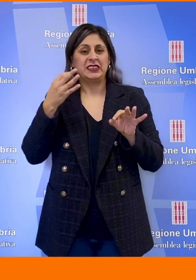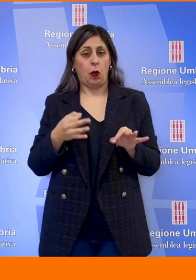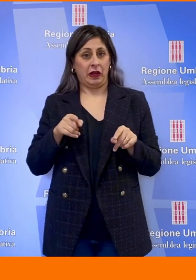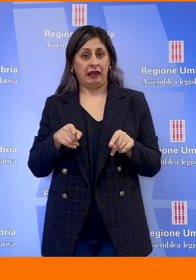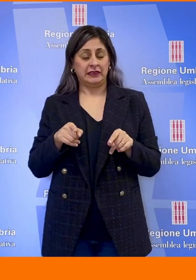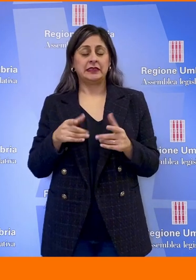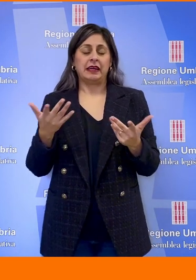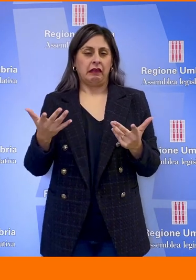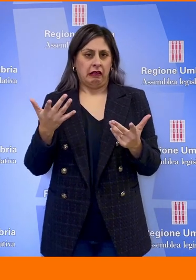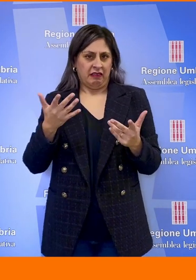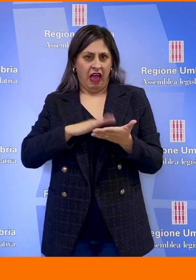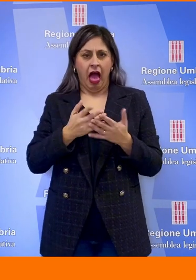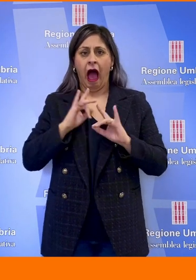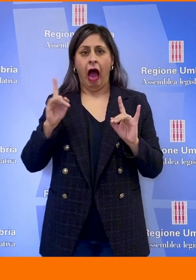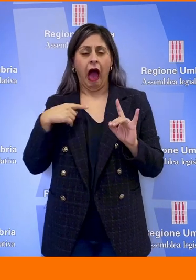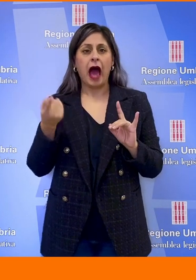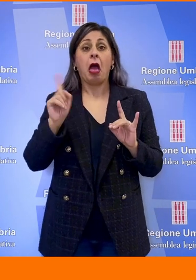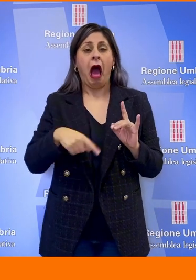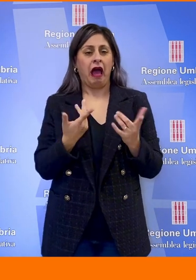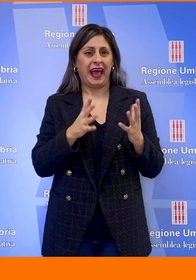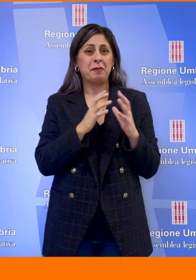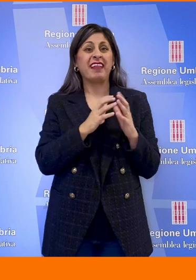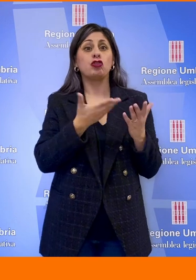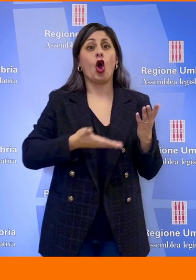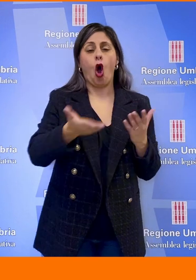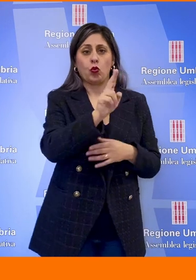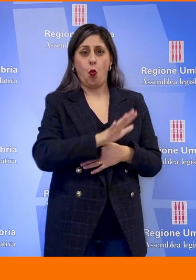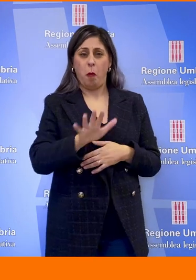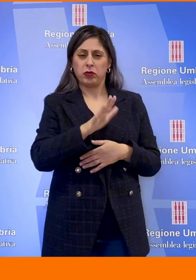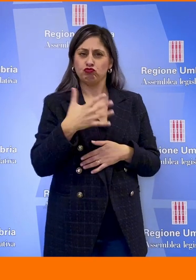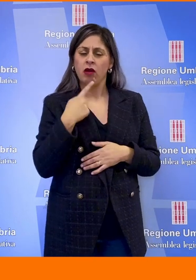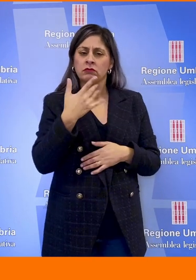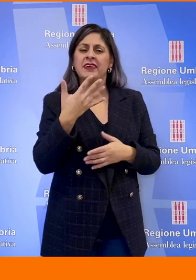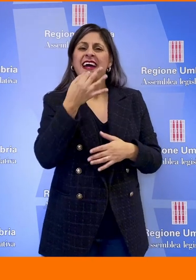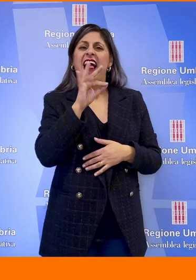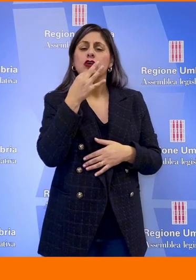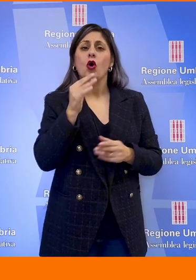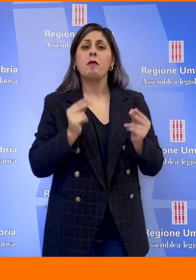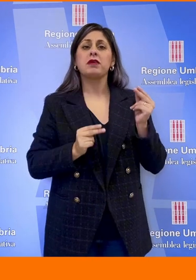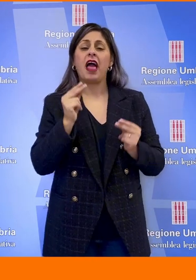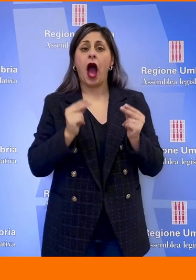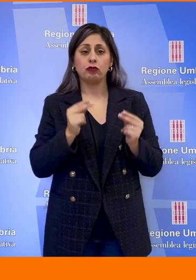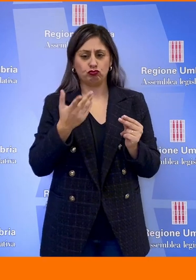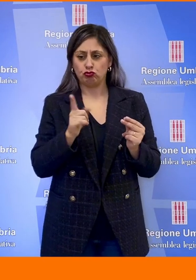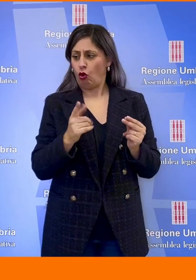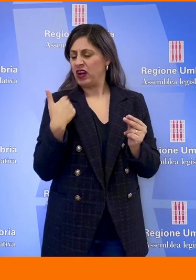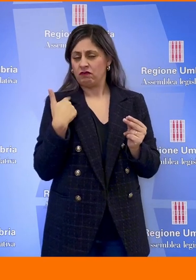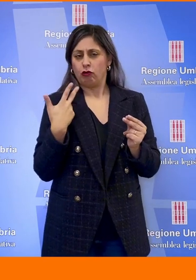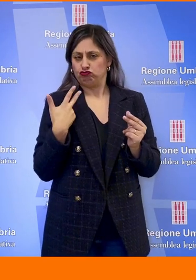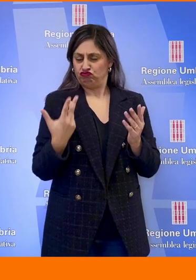allarme anche dell'imprenditoria Umbria come ho ricordato anche nella relazione al bilancio di qualche giorno fa. Quindi la nostra